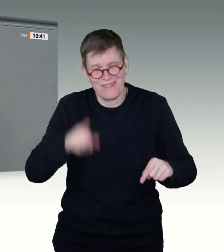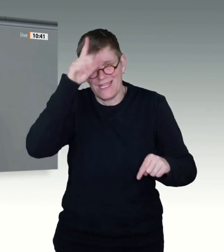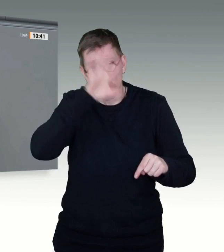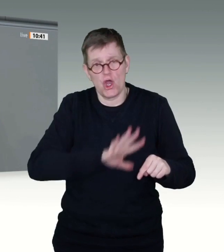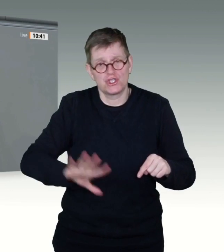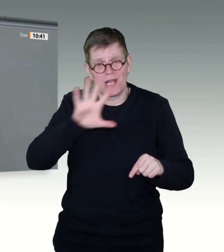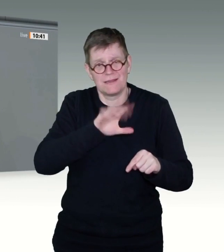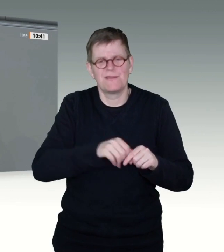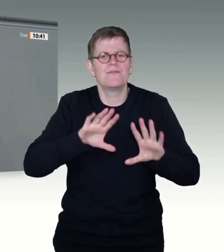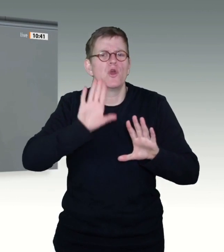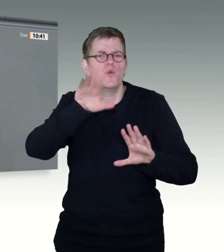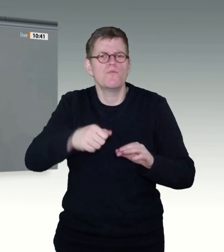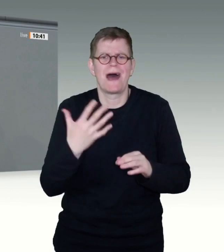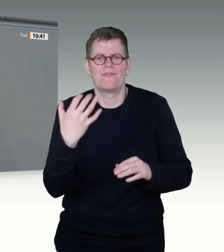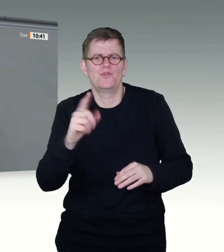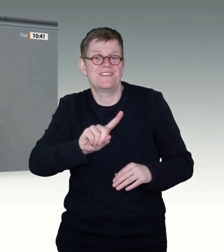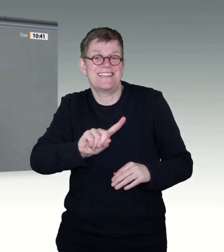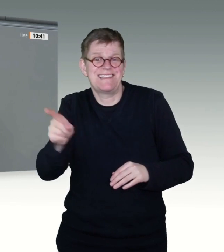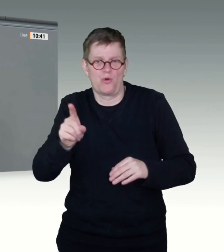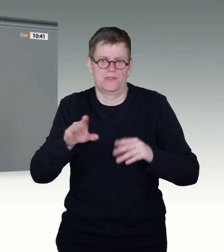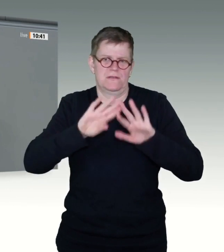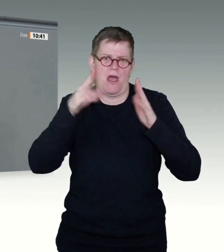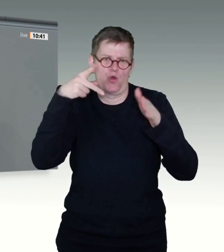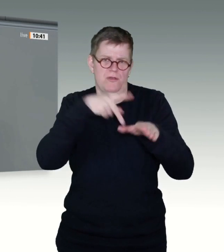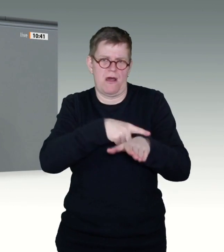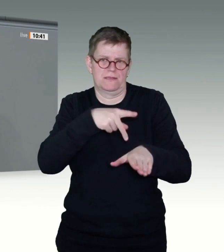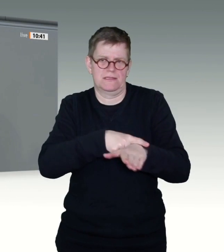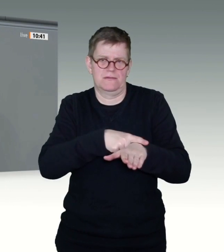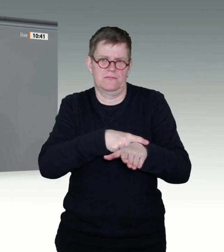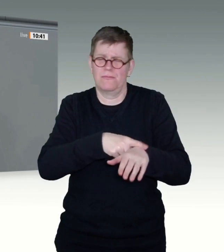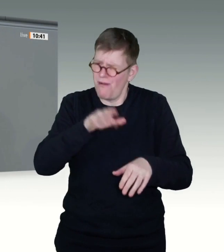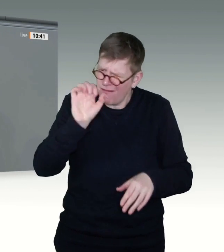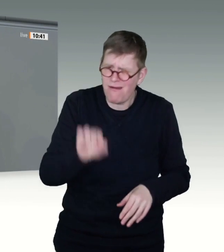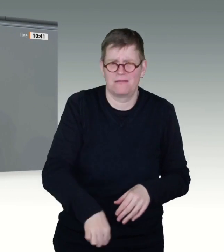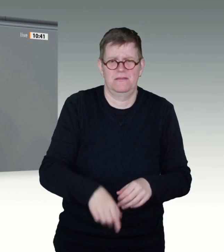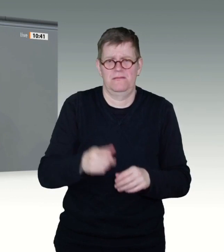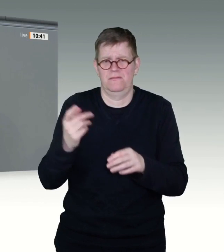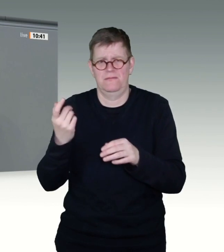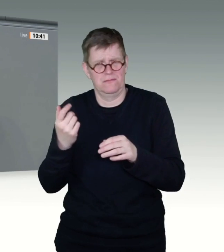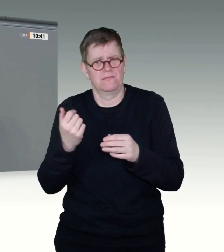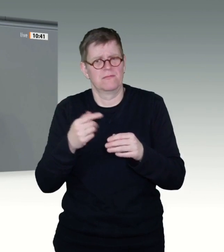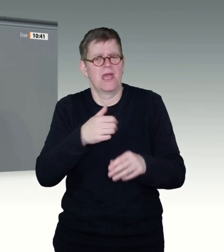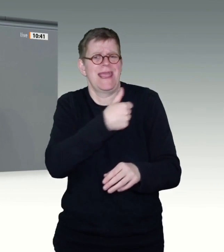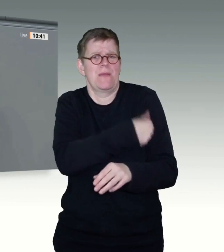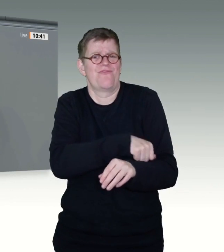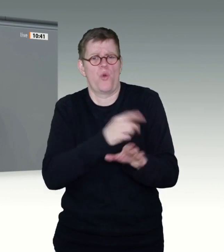niedergelassene Hausärzte, die schnellstmöglich in die Impfstrategie mit eingebunden werden müssen. Und ich befürworte daher